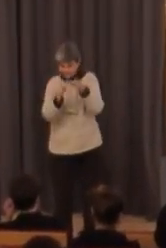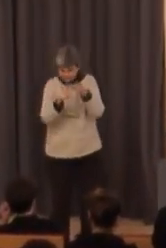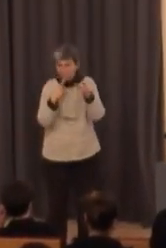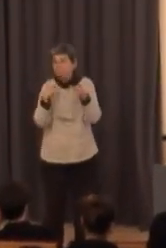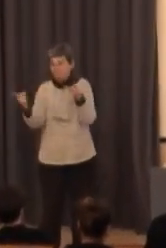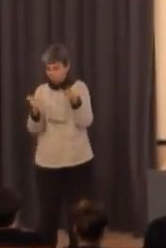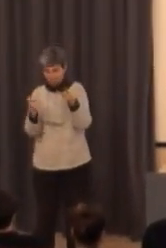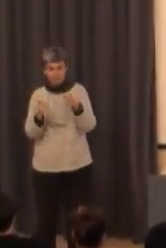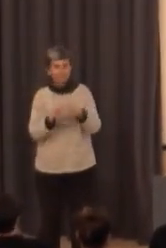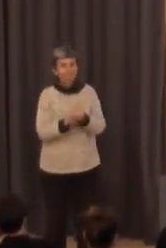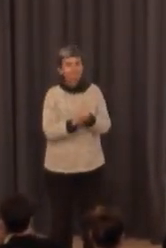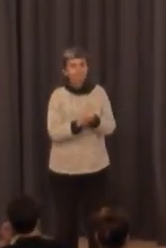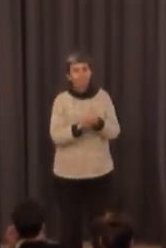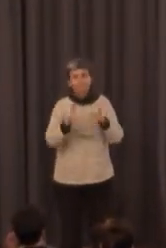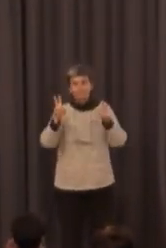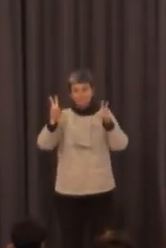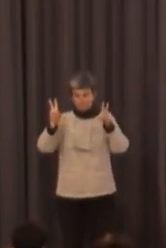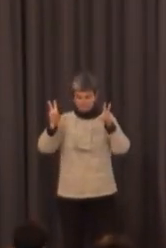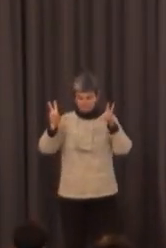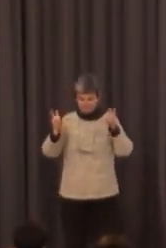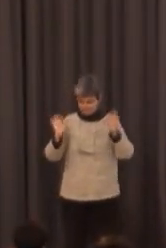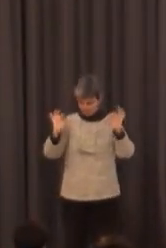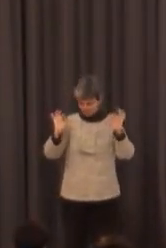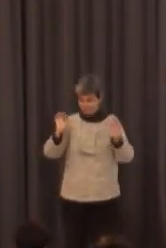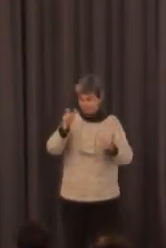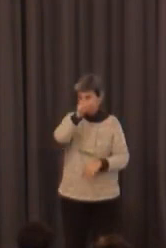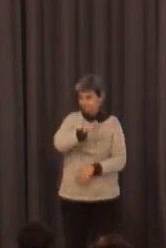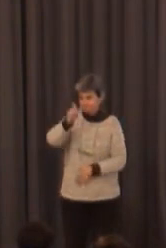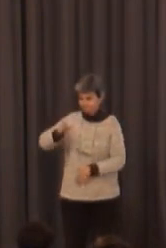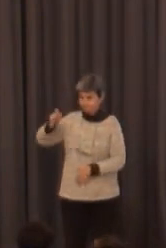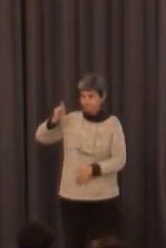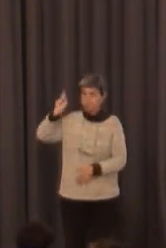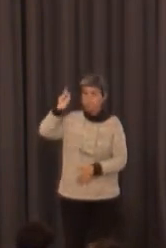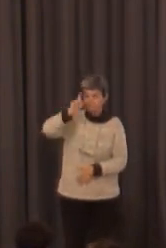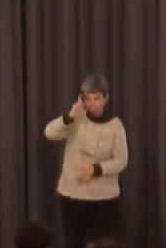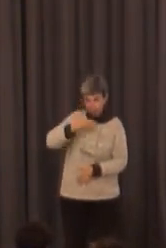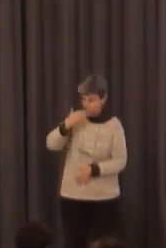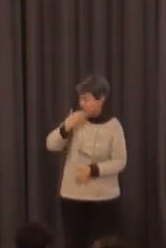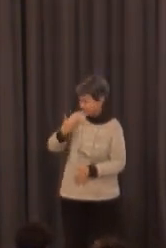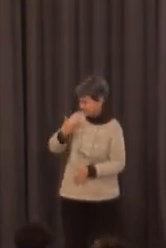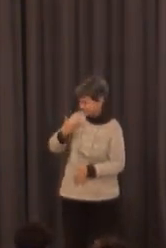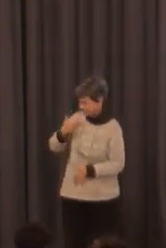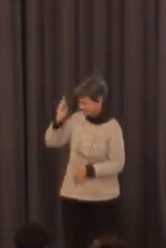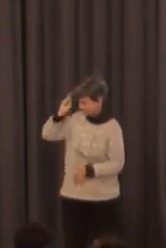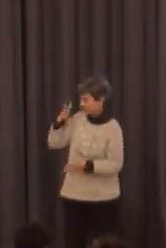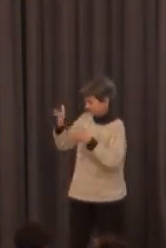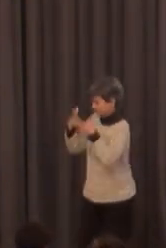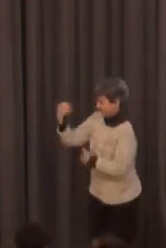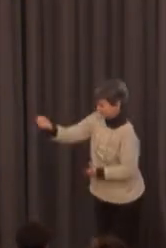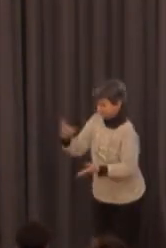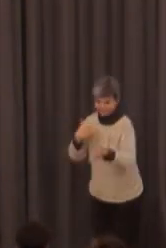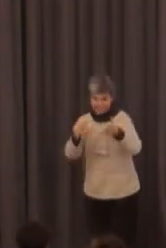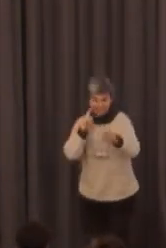aprender cómo funciona la pregunta a la que quería llegar está relacionada con el profesorado